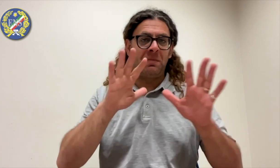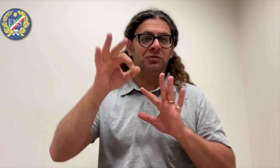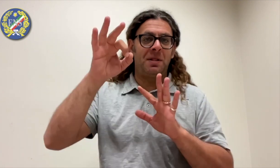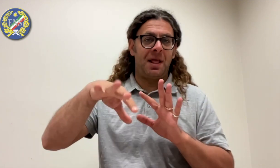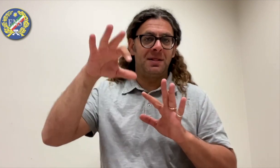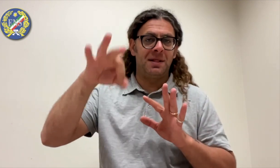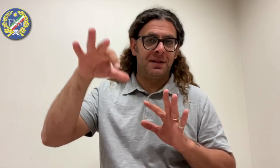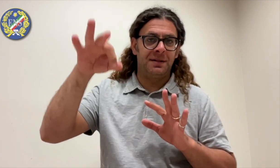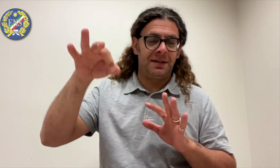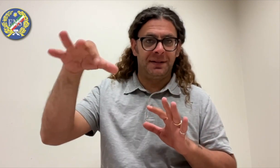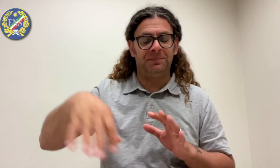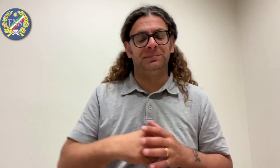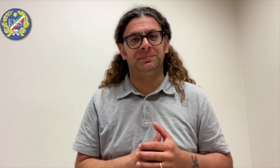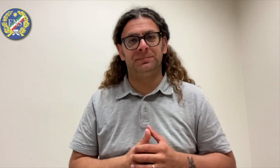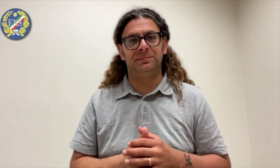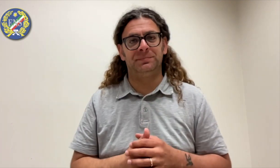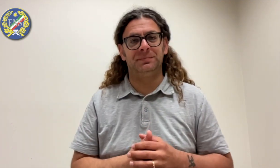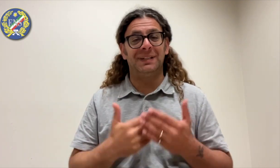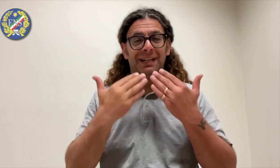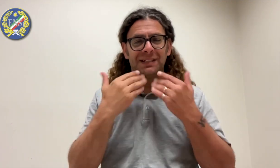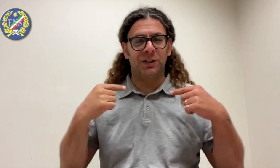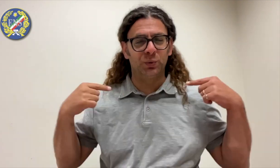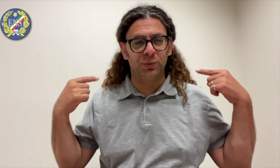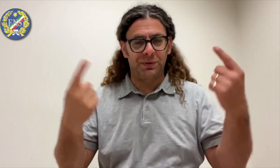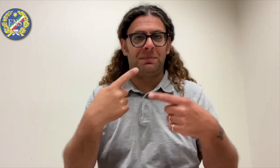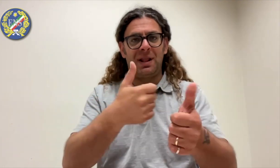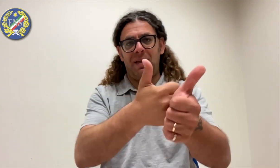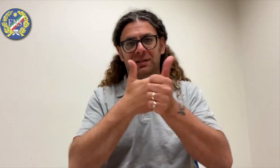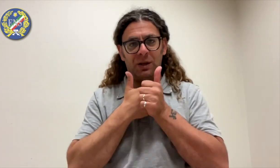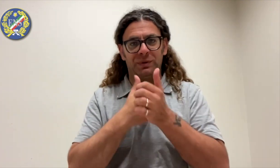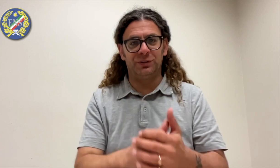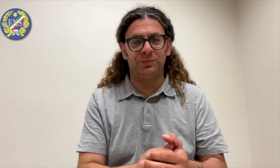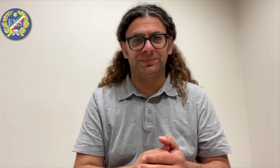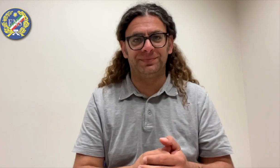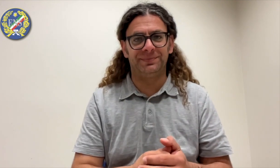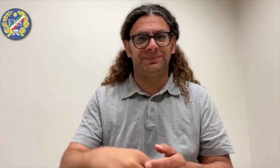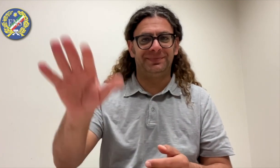'intento di divulgare periodicamente informazioni. Grazie a tutti per avermi seguito. Un saluto.